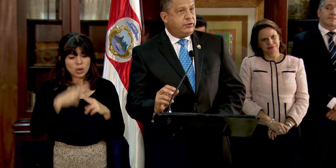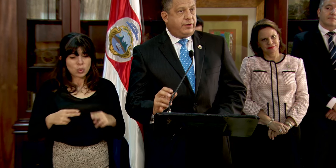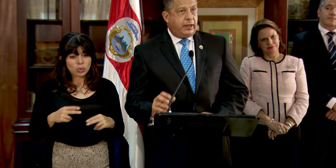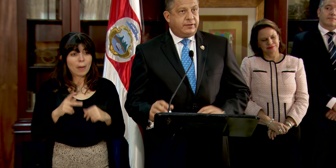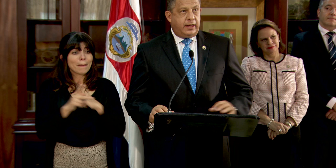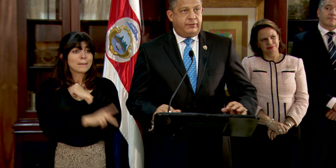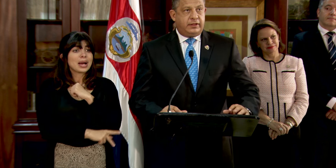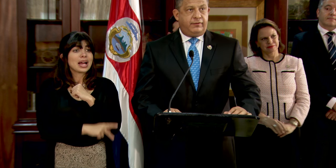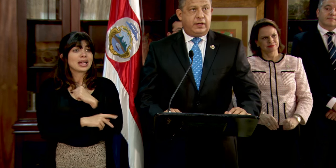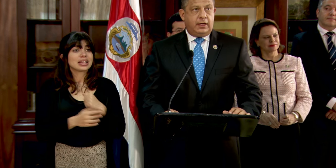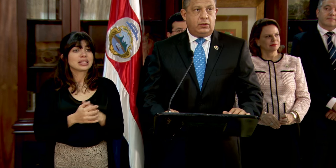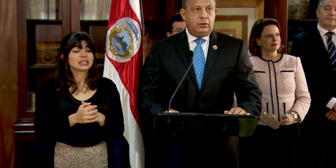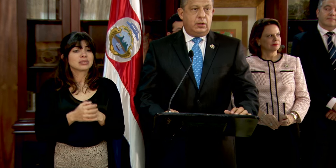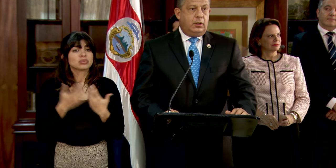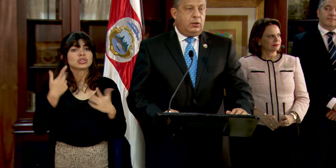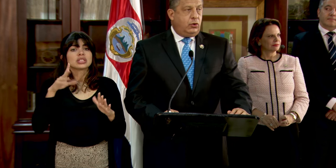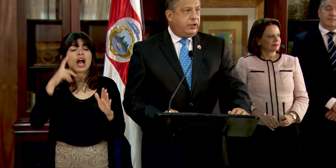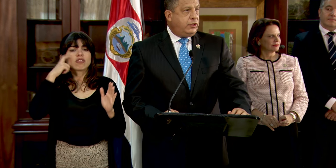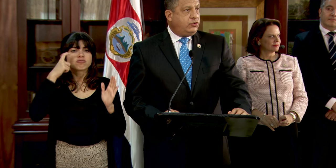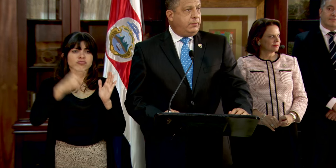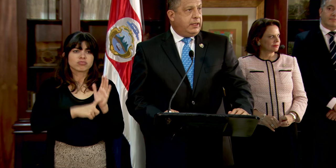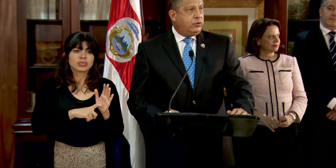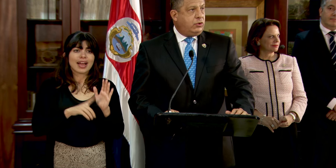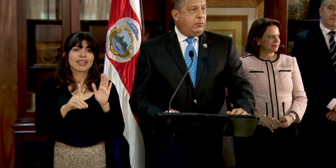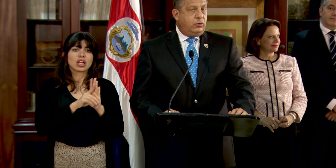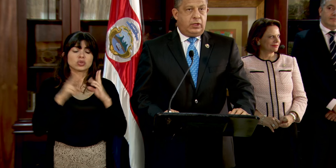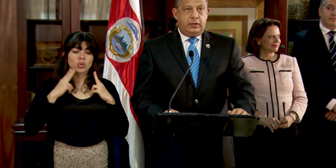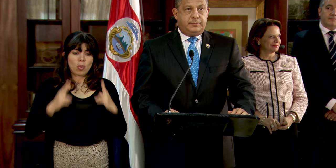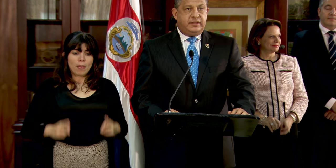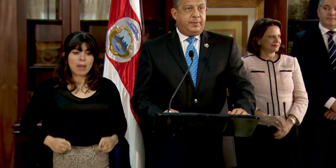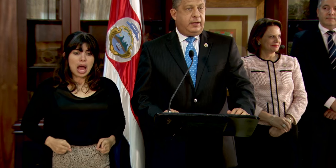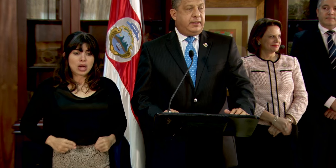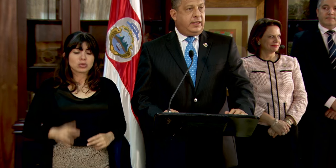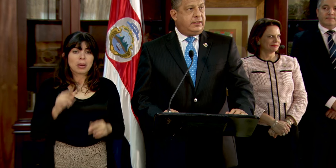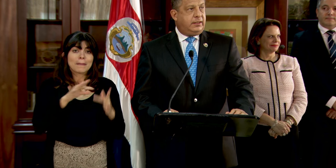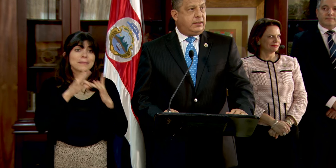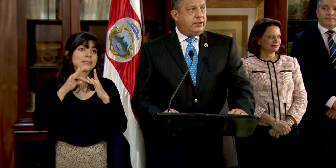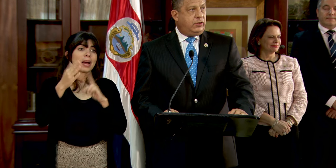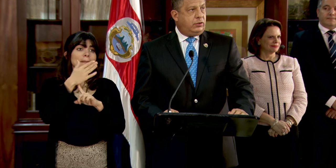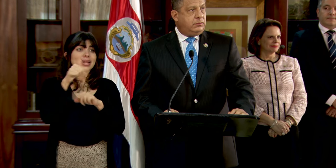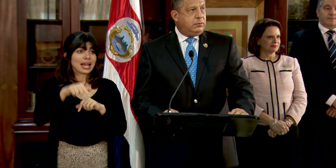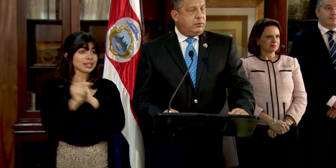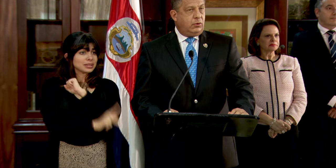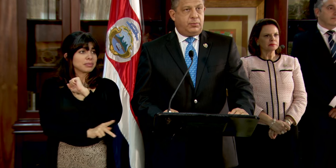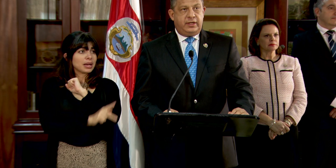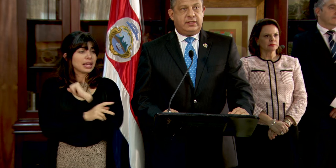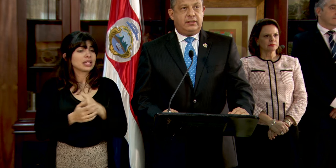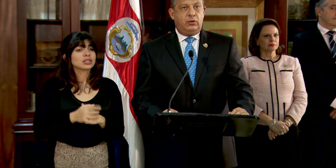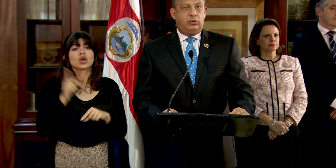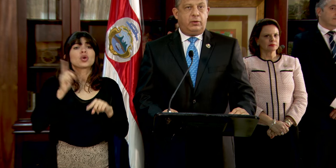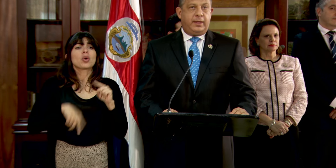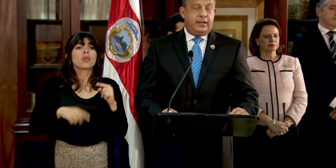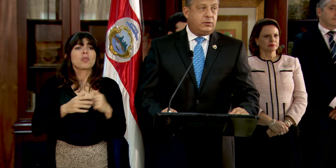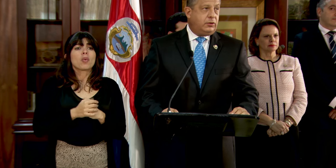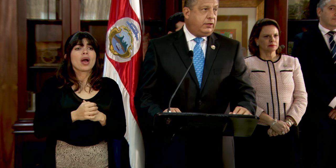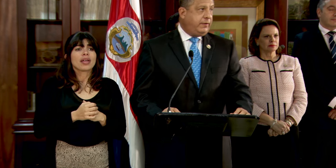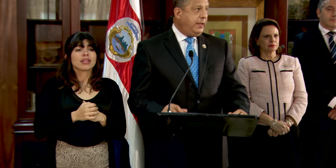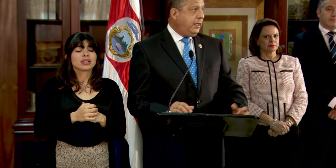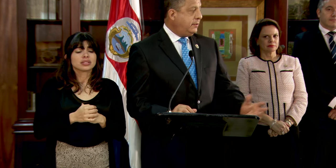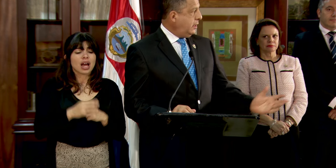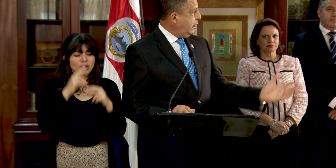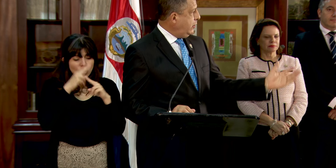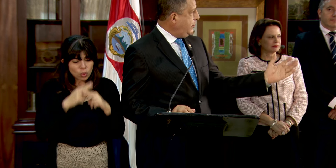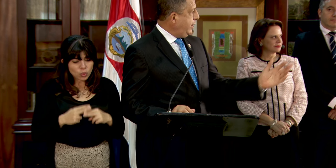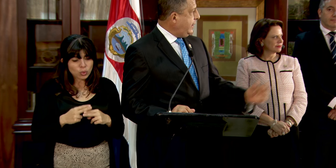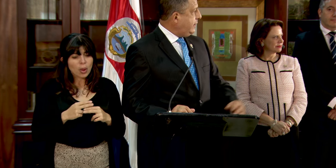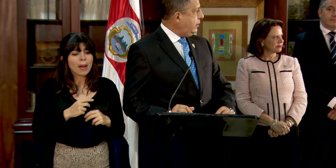cuando se han ratificado los derechos humanos como una de las principales banderas de esta nación. No puede estar de luto el país cuando las